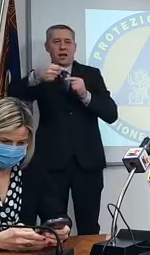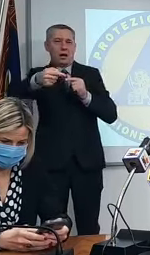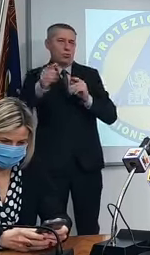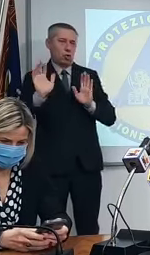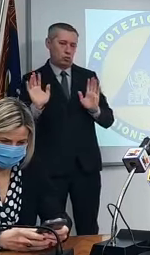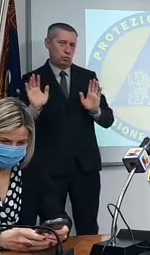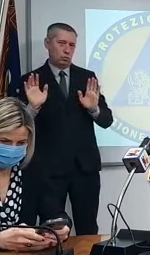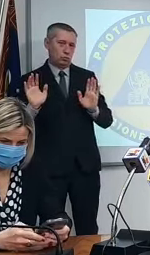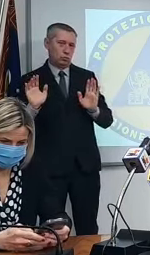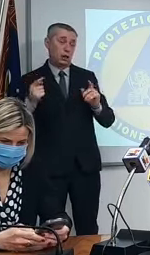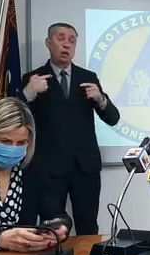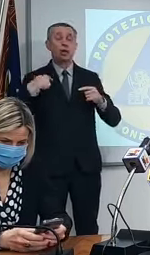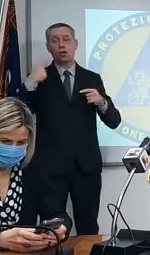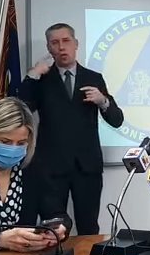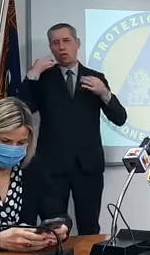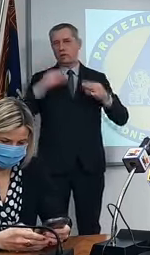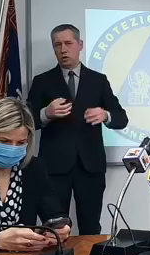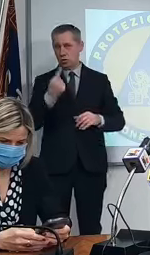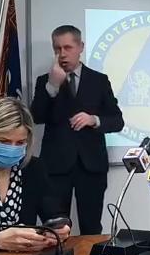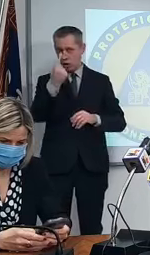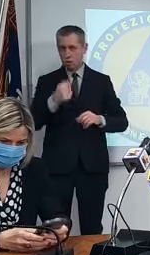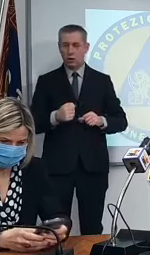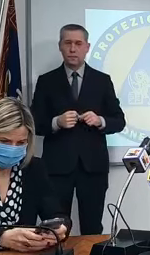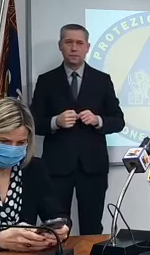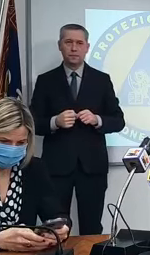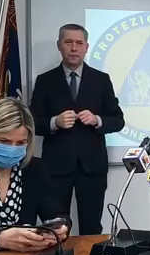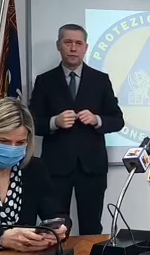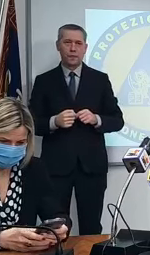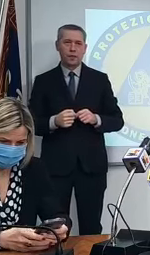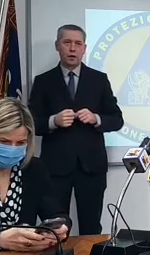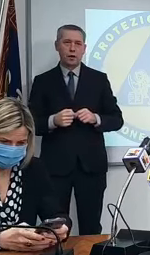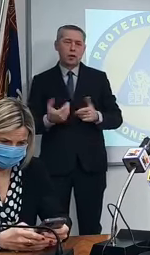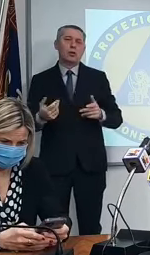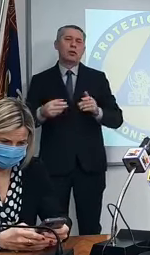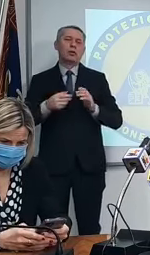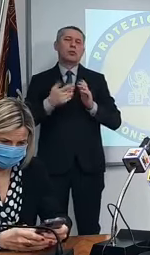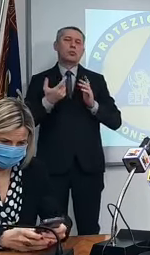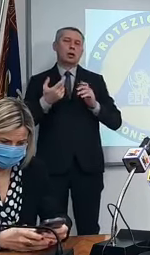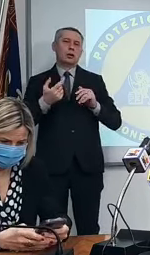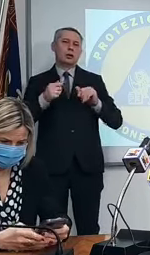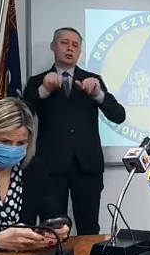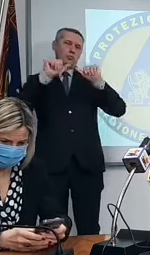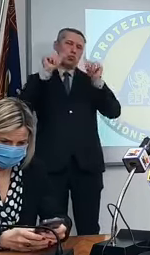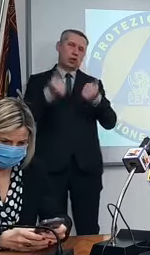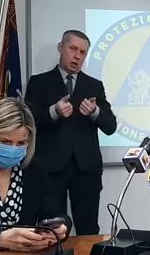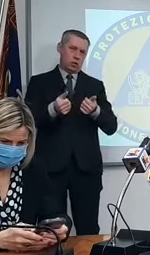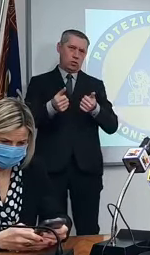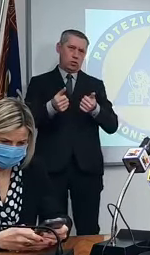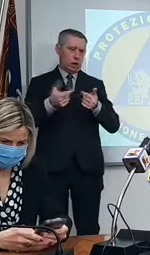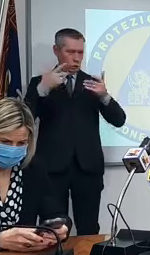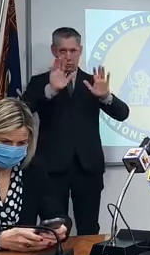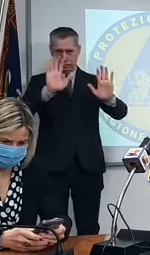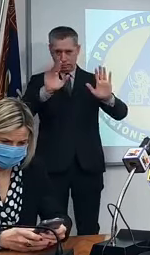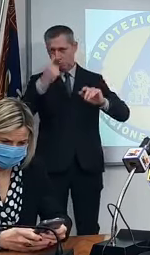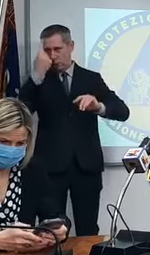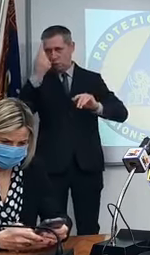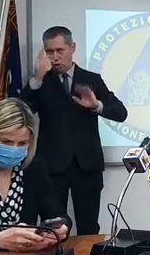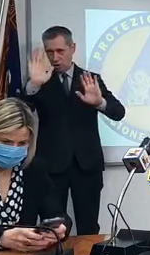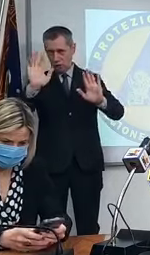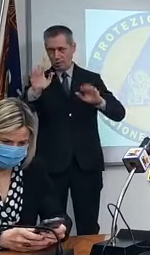personalmente sono convinto di una cosa che il modello 21 parametri premessa fondamentale